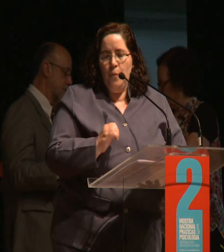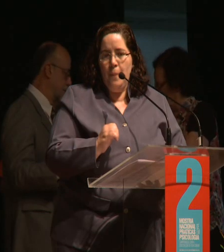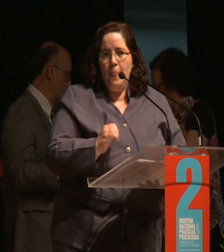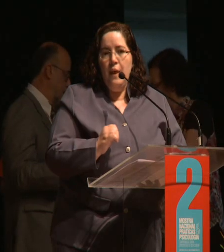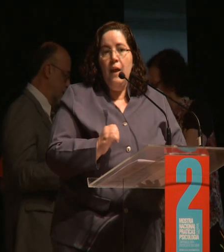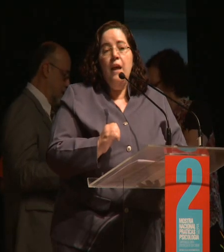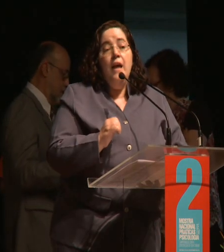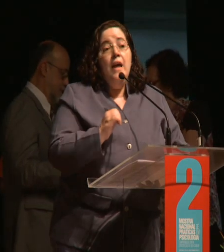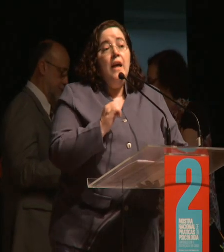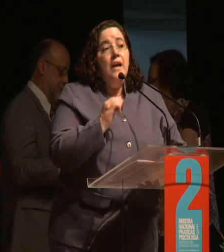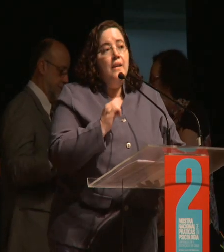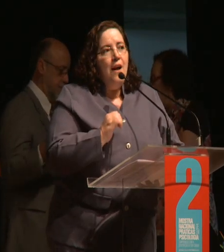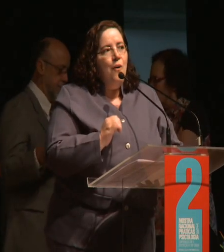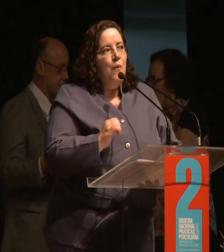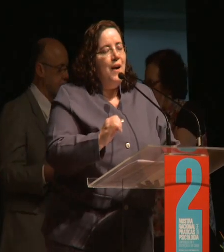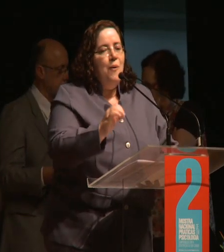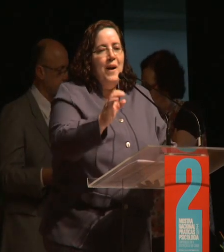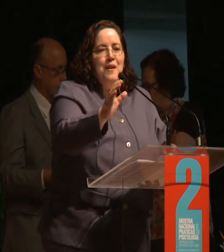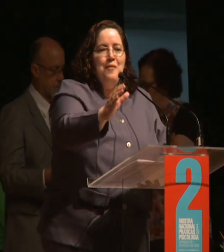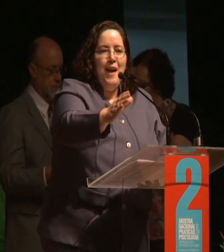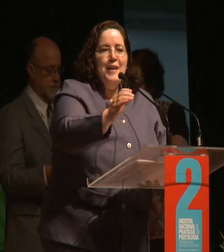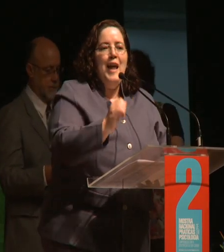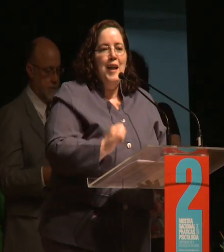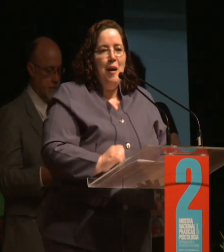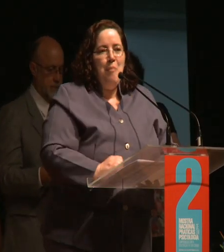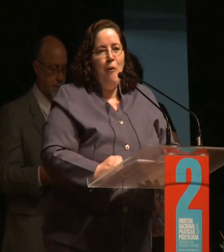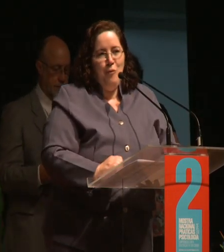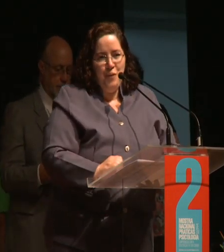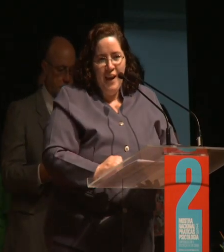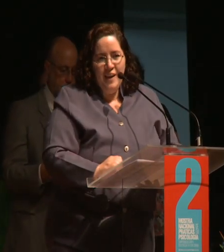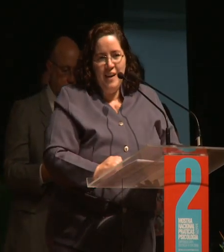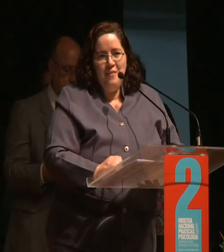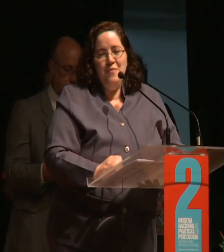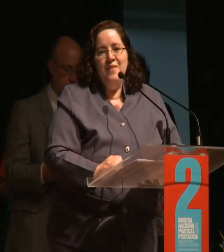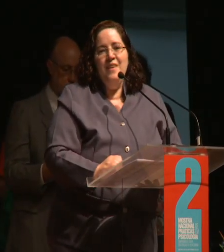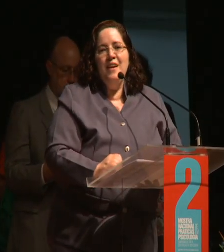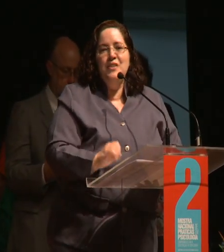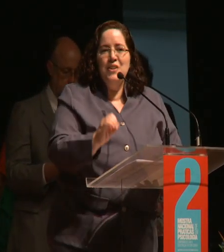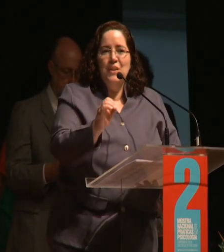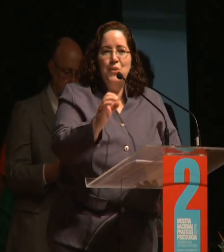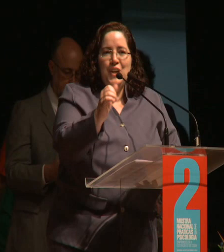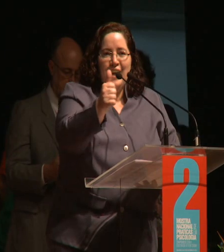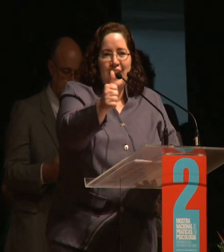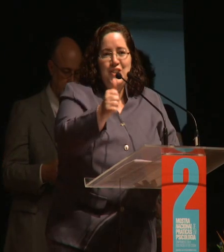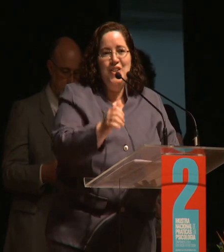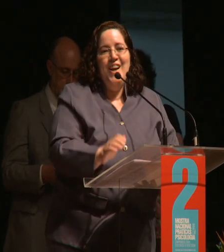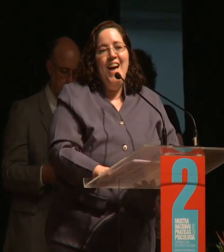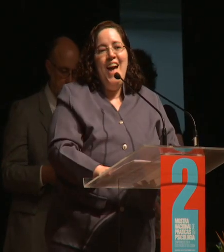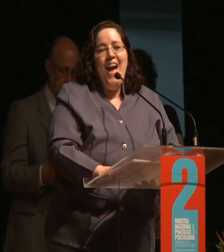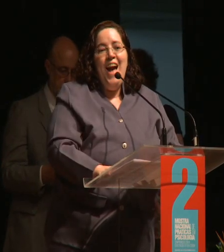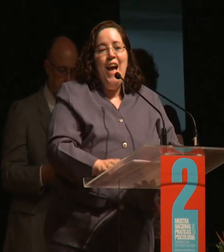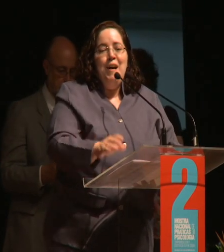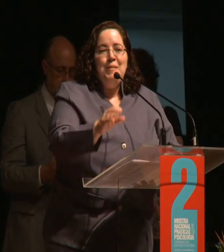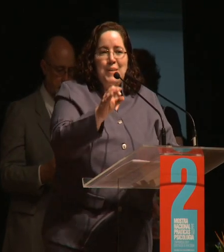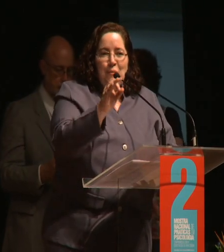Brasil. Então, eu aqui vi a tenda Paulo Freire e disse o seguinte,